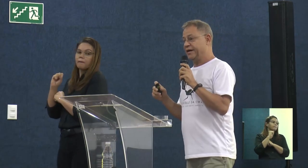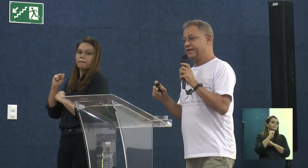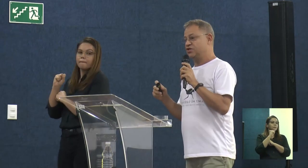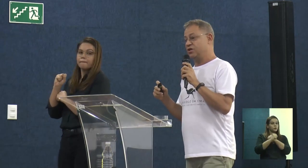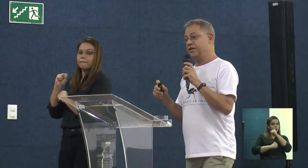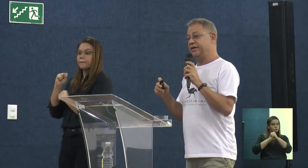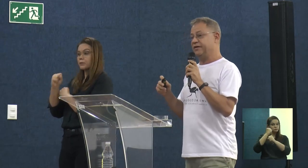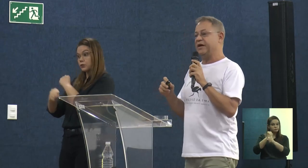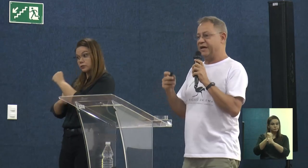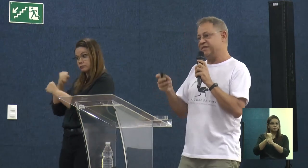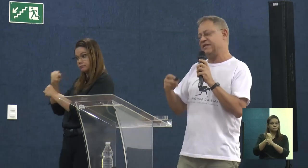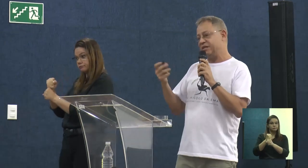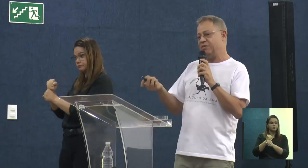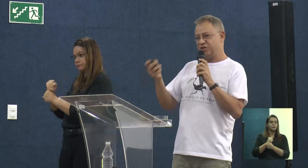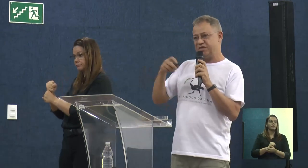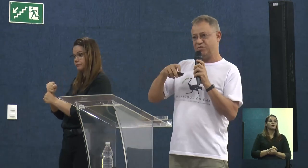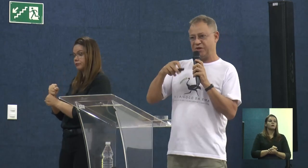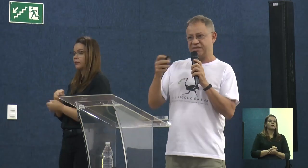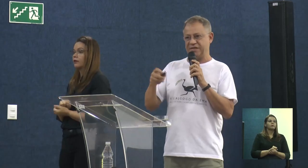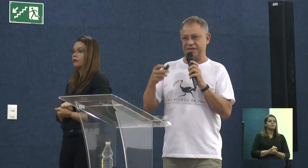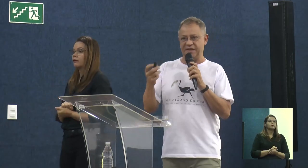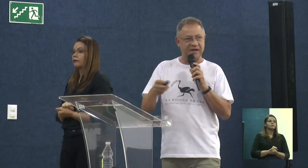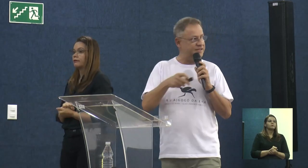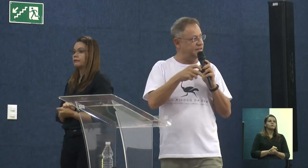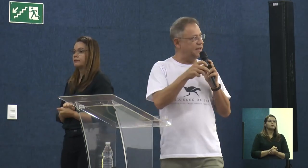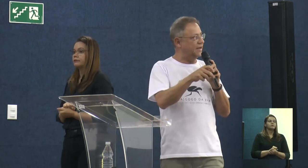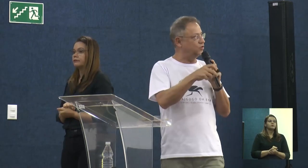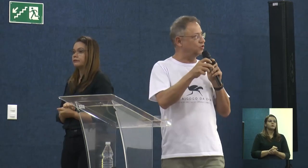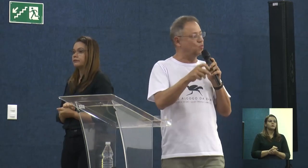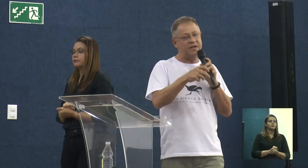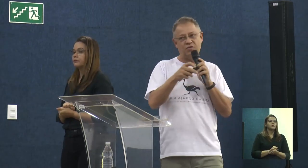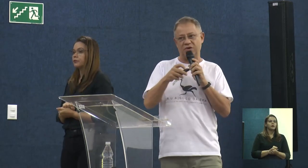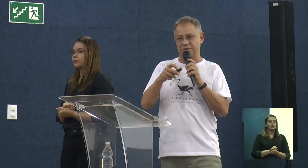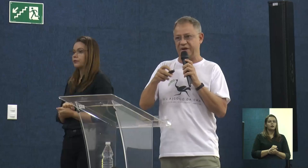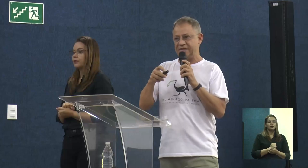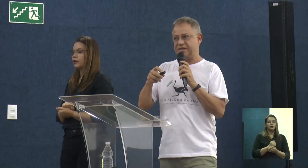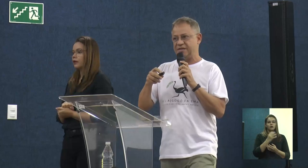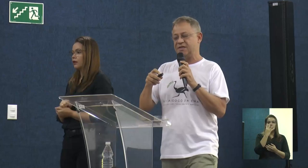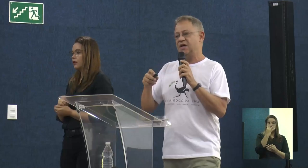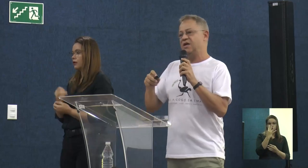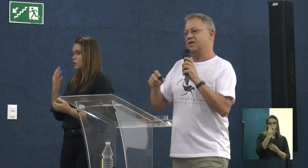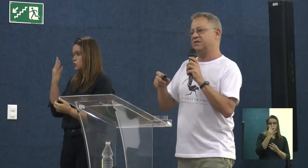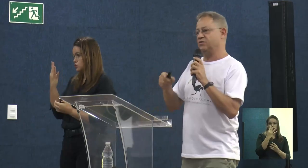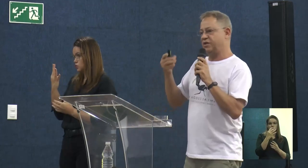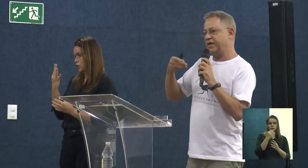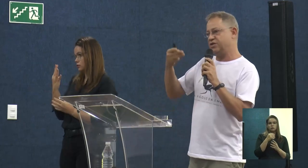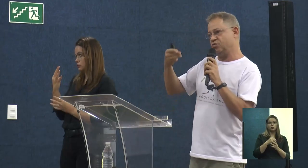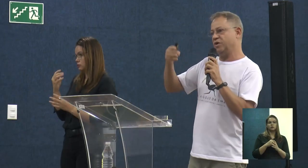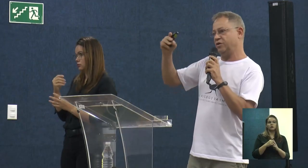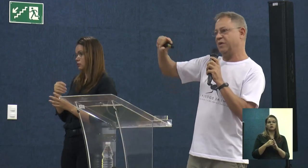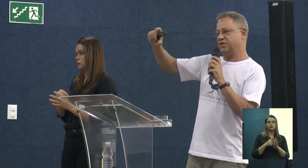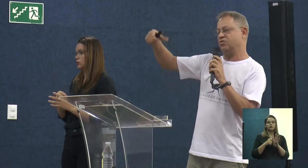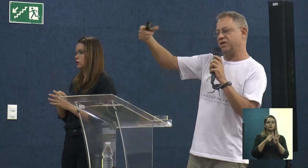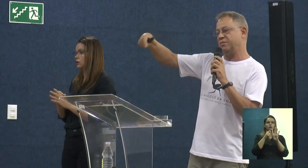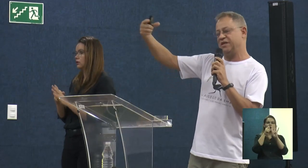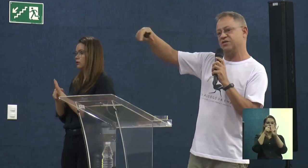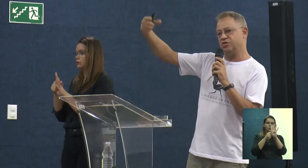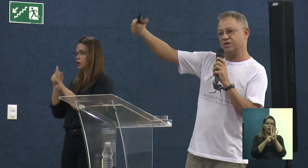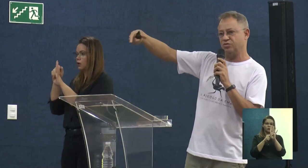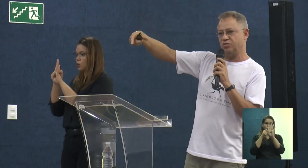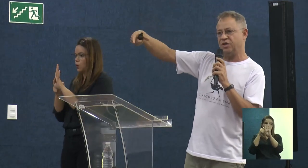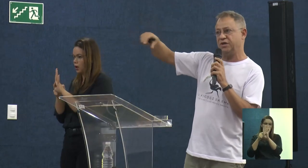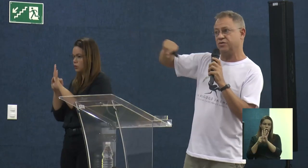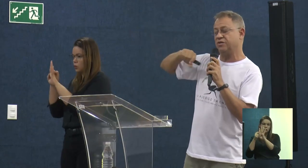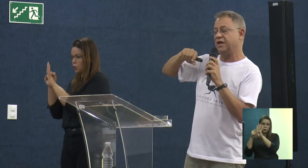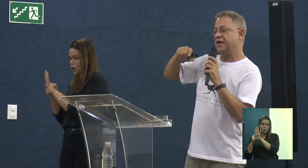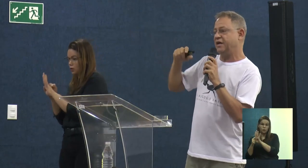E, só que, exatamente essa ideia dos quatro quadrimestres, que são três num ano e mais um quadrimestre